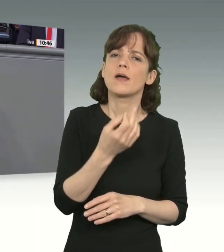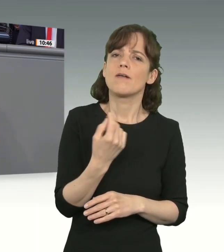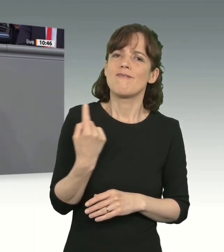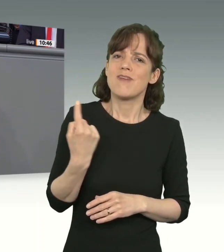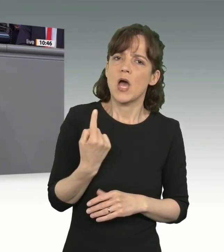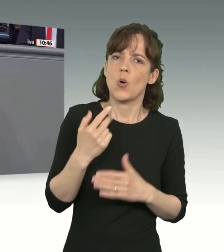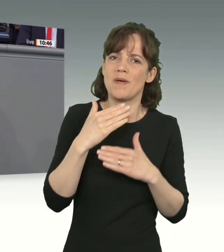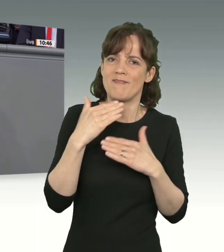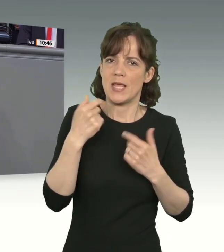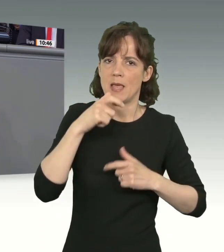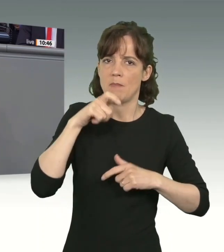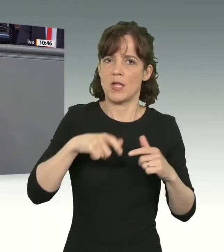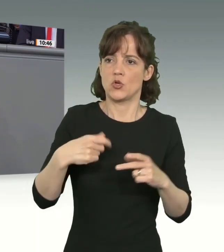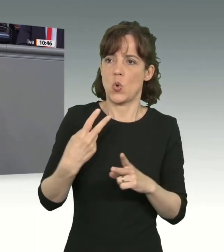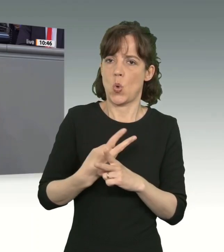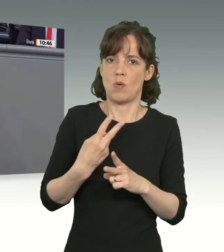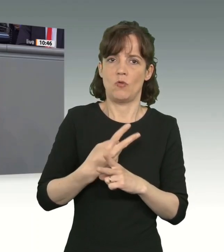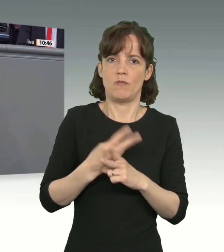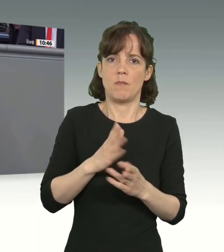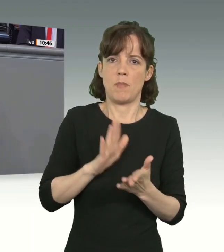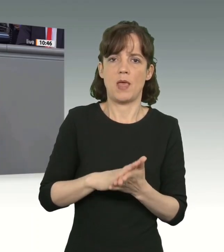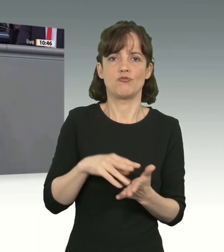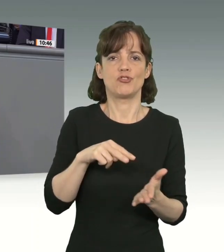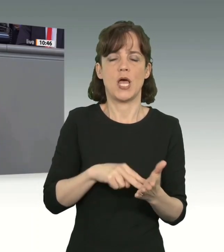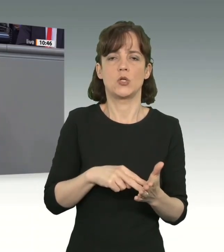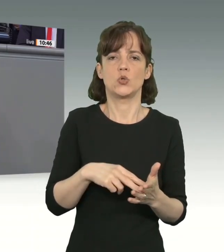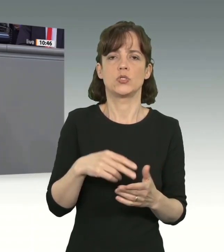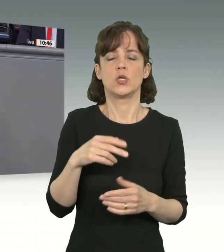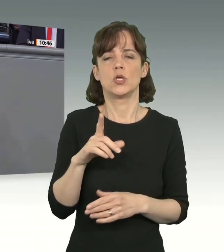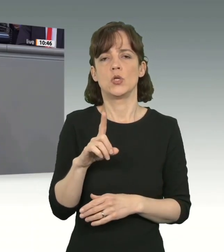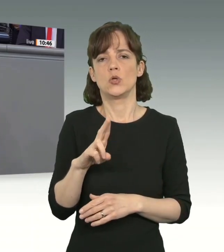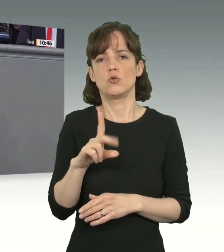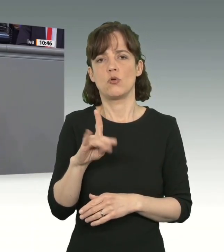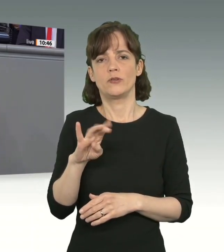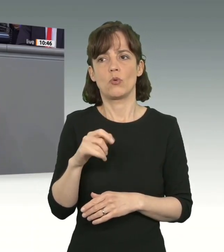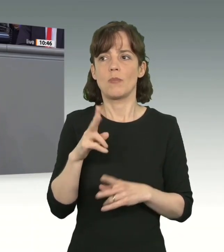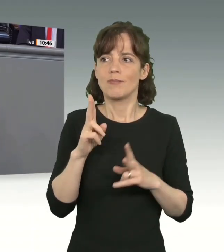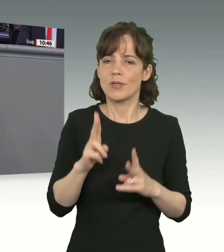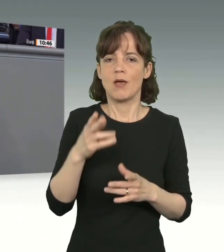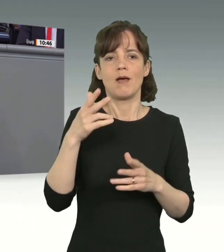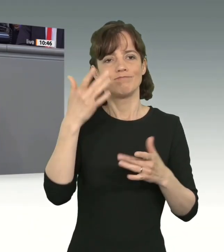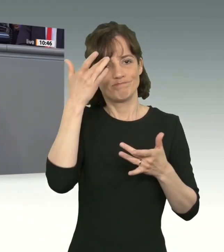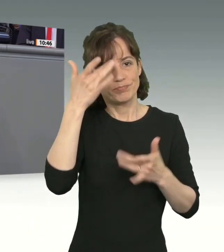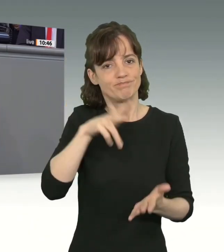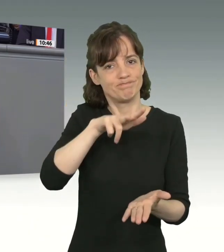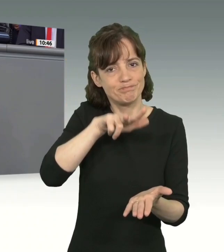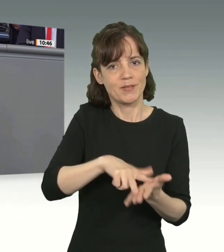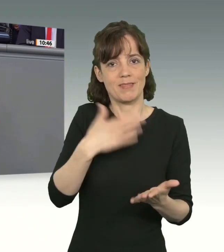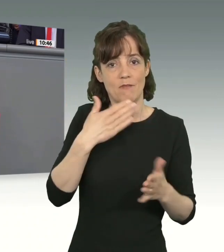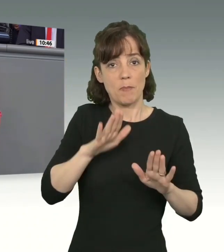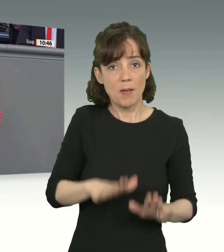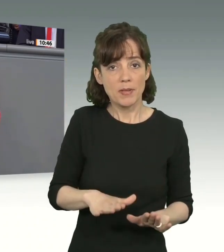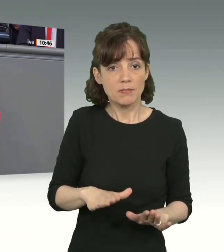häufig über Jahre in der Duldung festhängen und keinen Aufenthalt bekommen. Mit dem erleichterten Bleiberecht könnte die viel